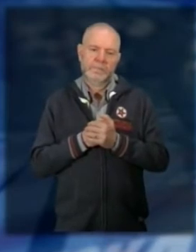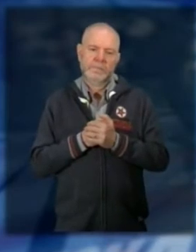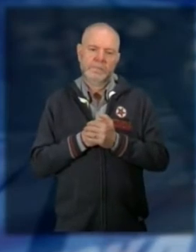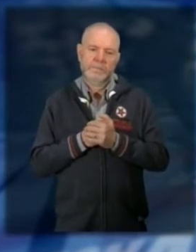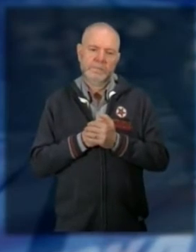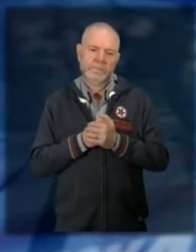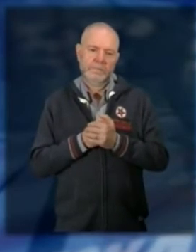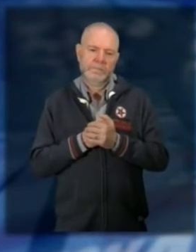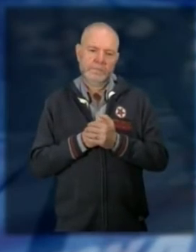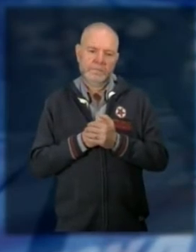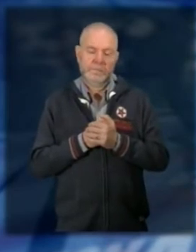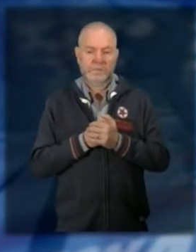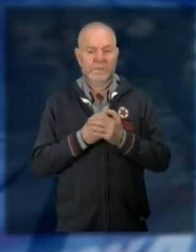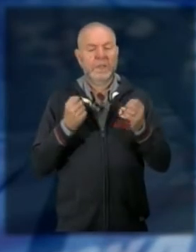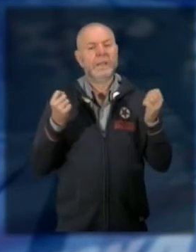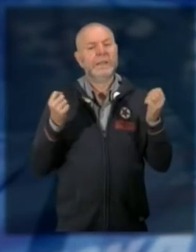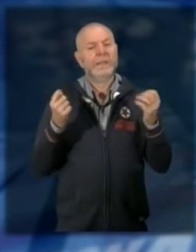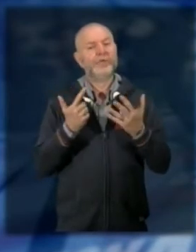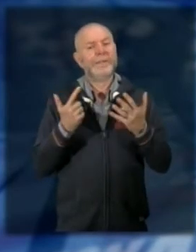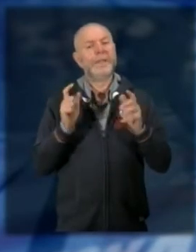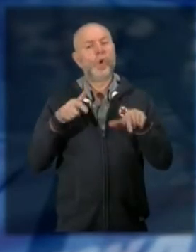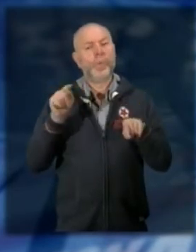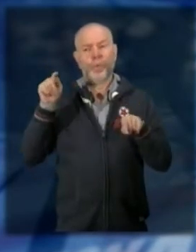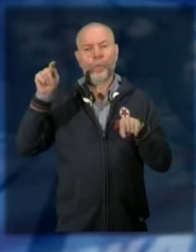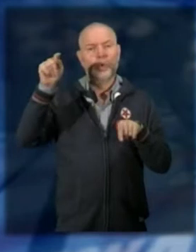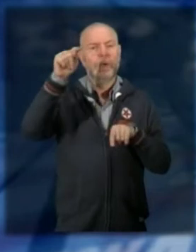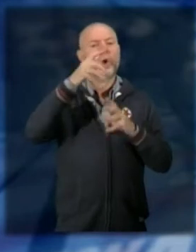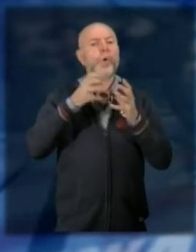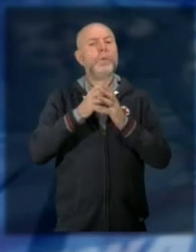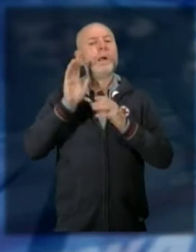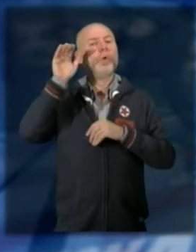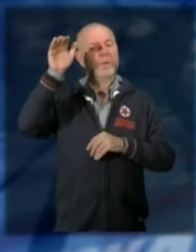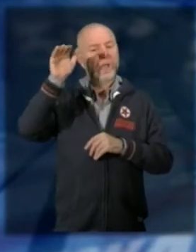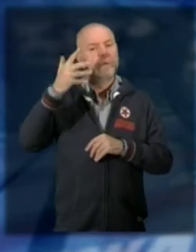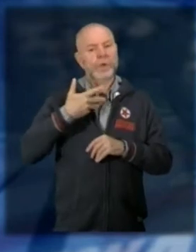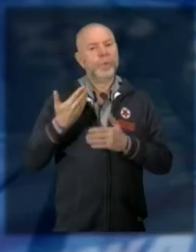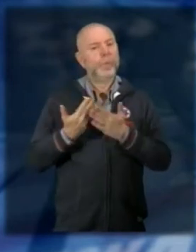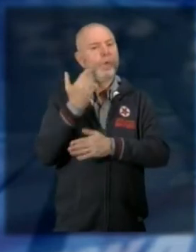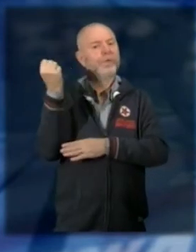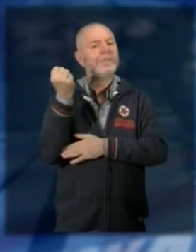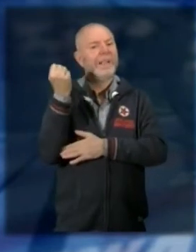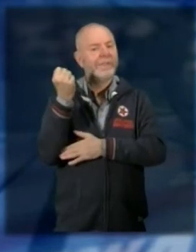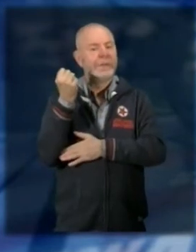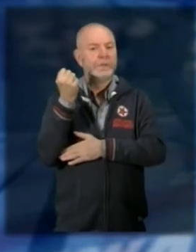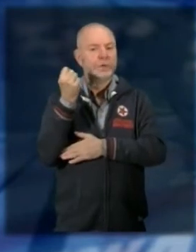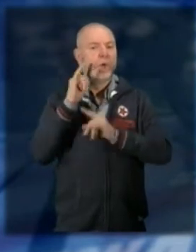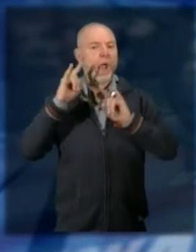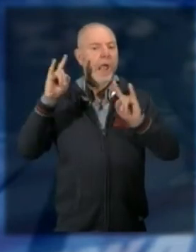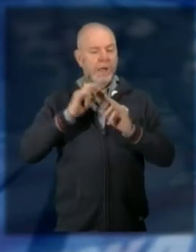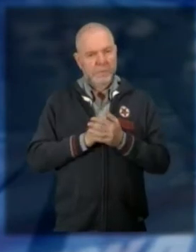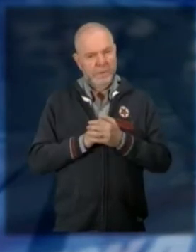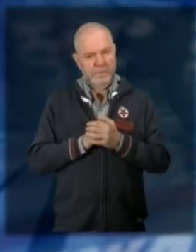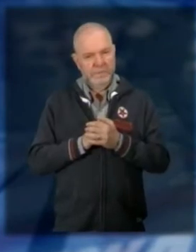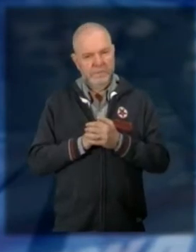In tutti i 17 comuni dell'Unione Montana delle Valle dell'Ossola attivo un nuovo servizio di allerta ma anche